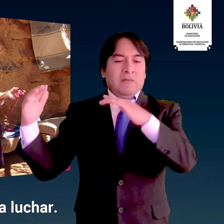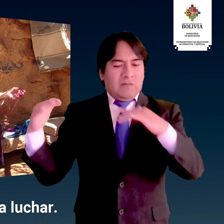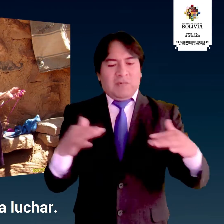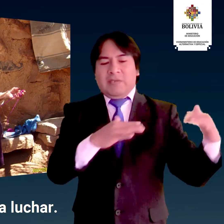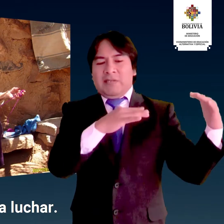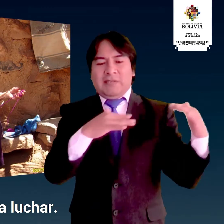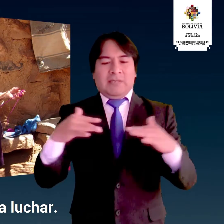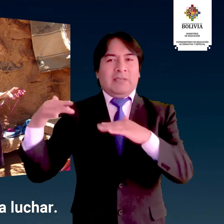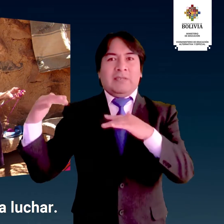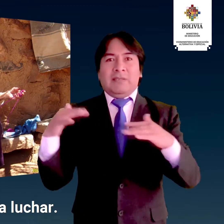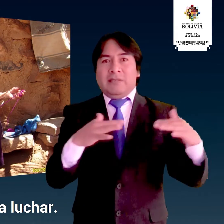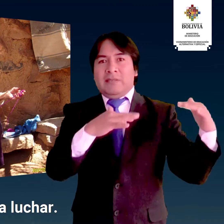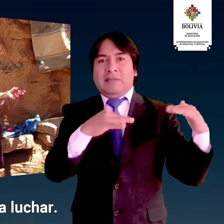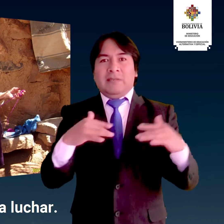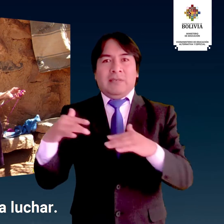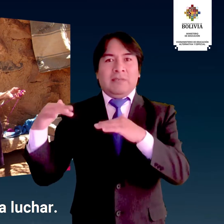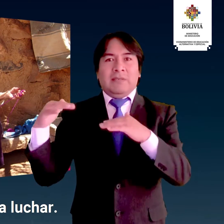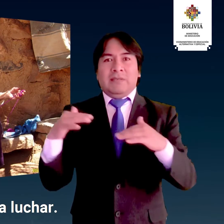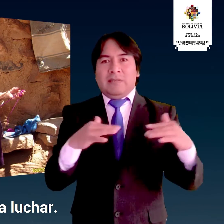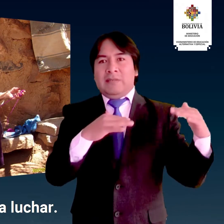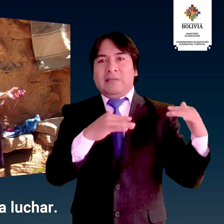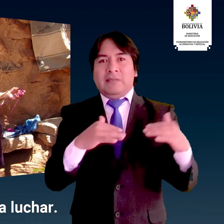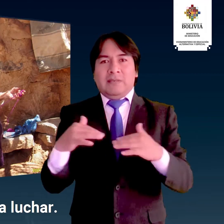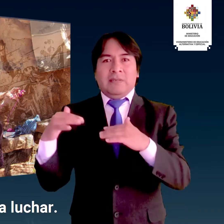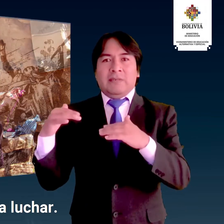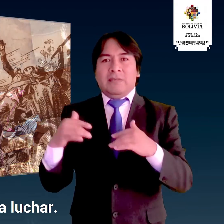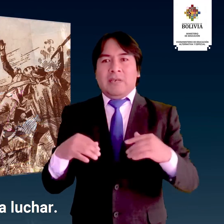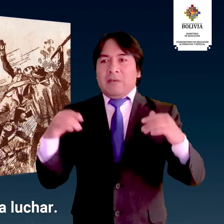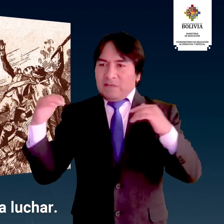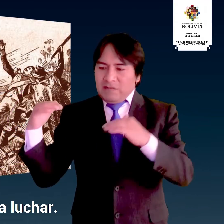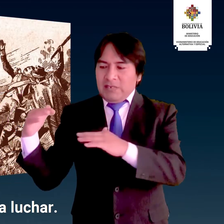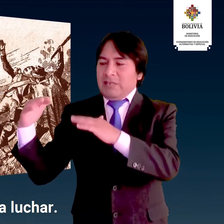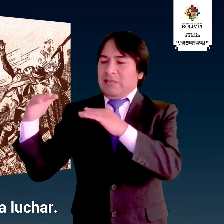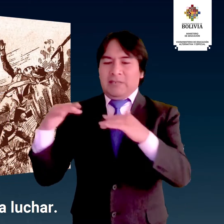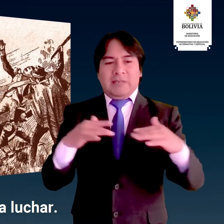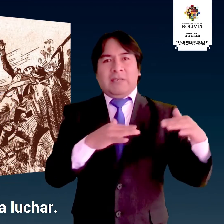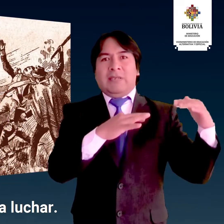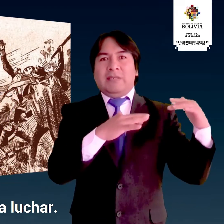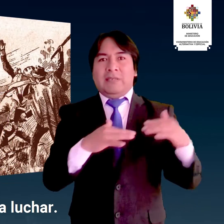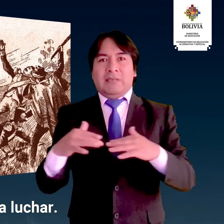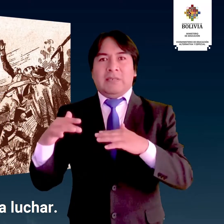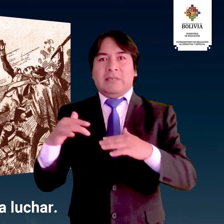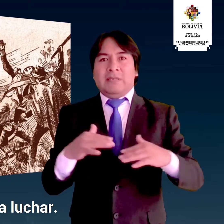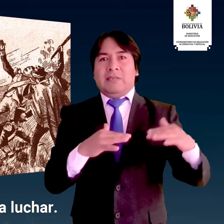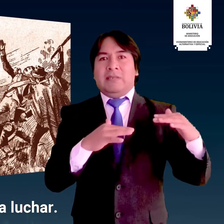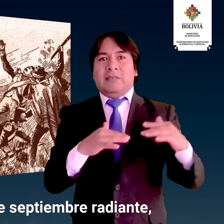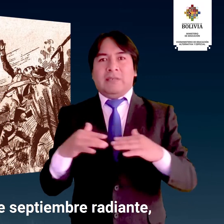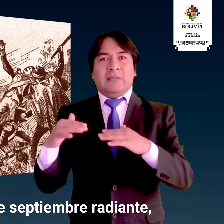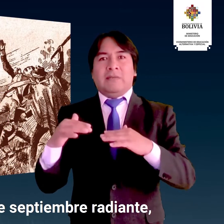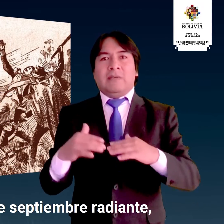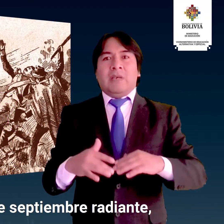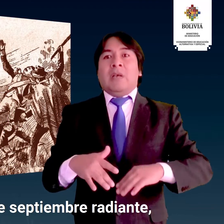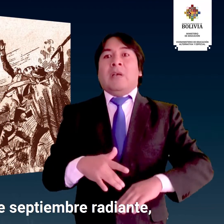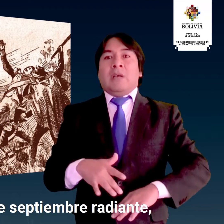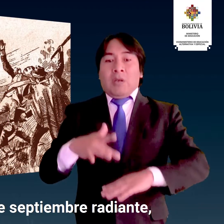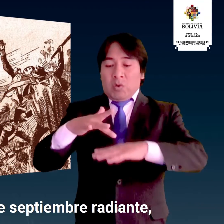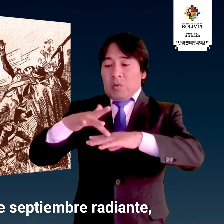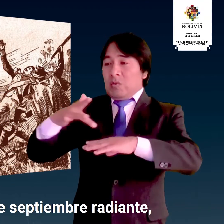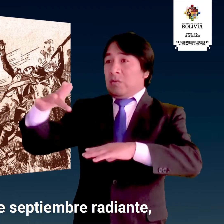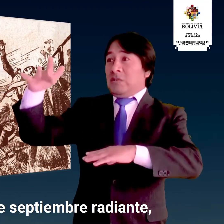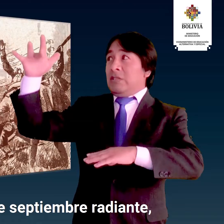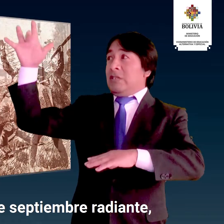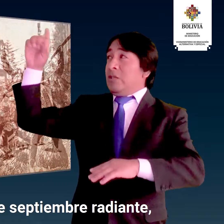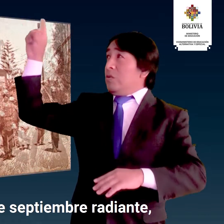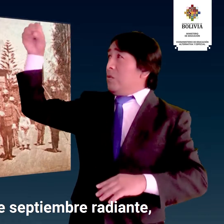luchar A luchar y el sol